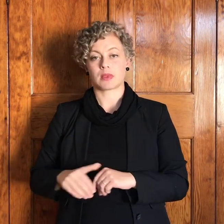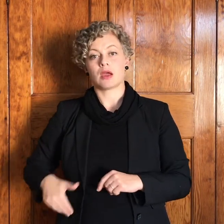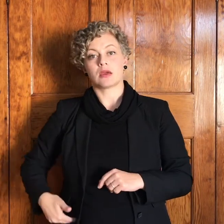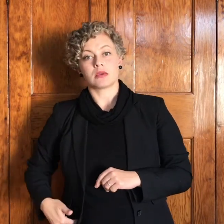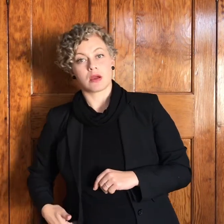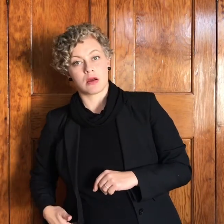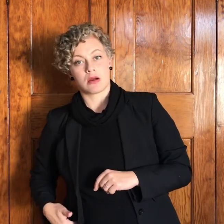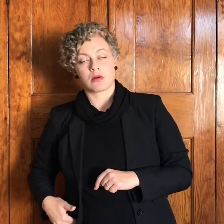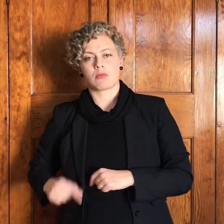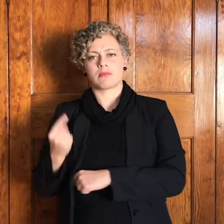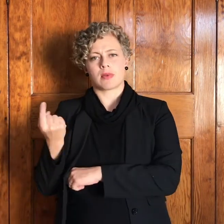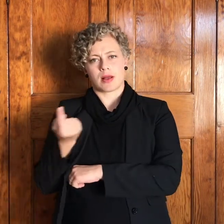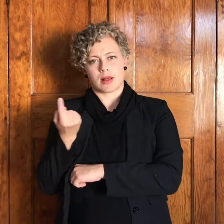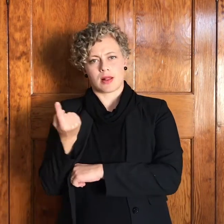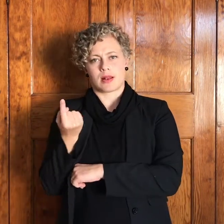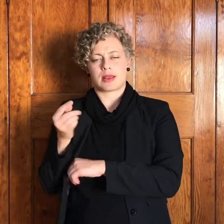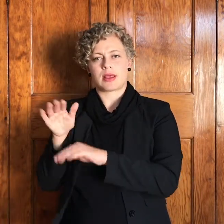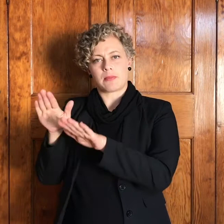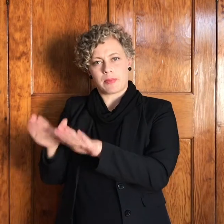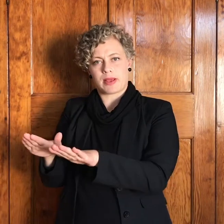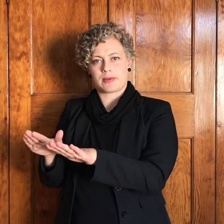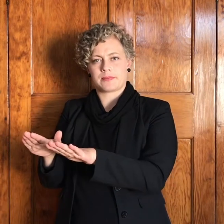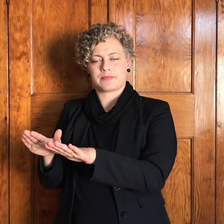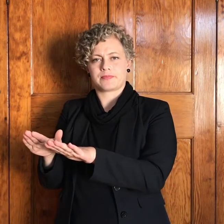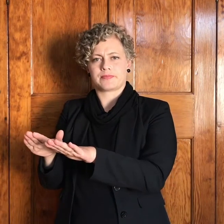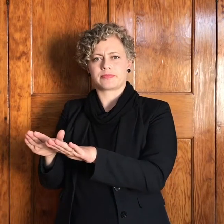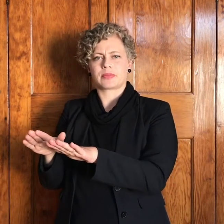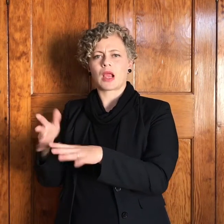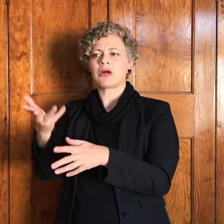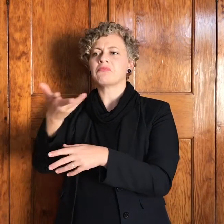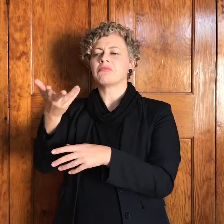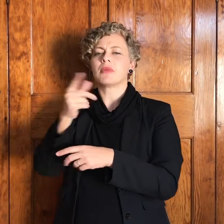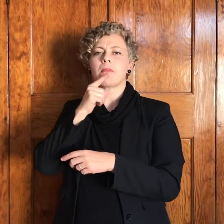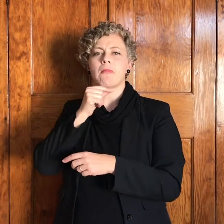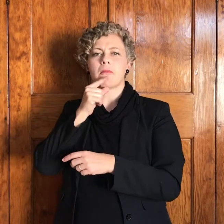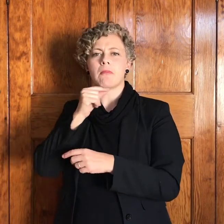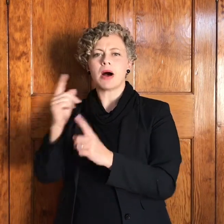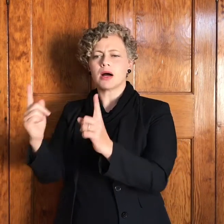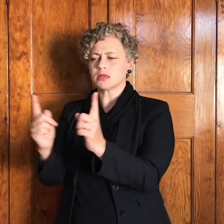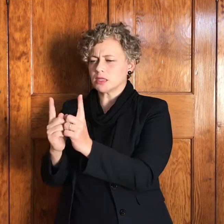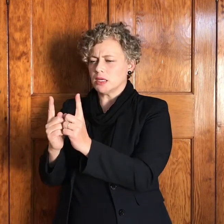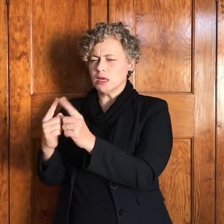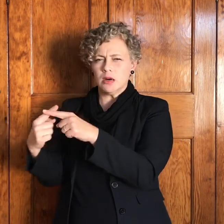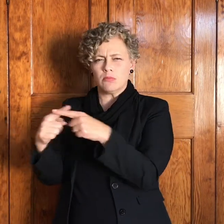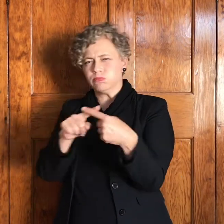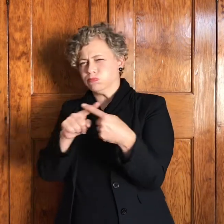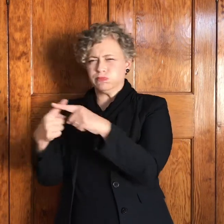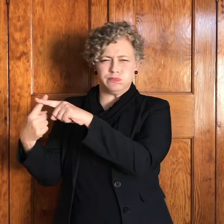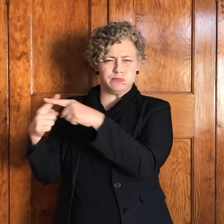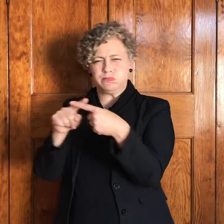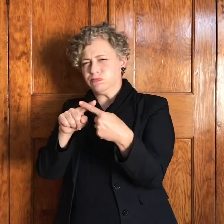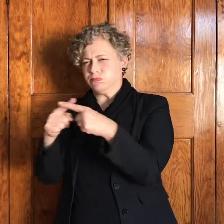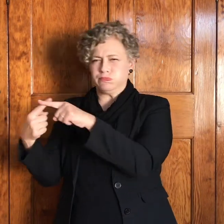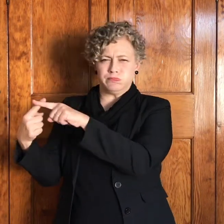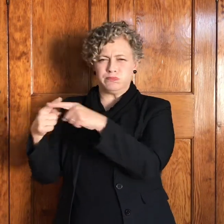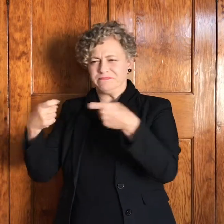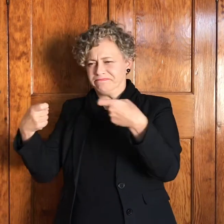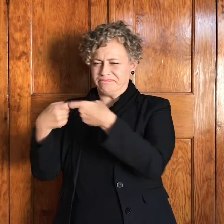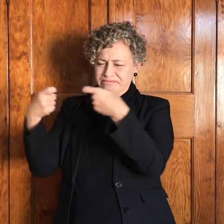geblij en een man het tot dagbreek met om gestoe jy kan het vertaal geworstel